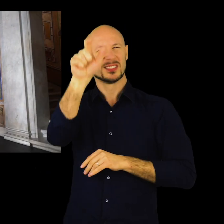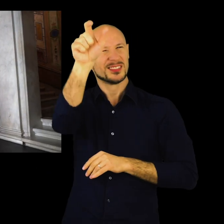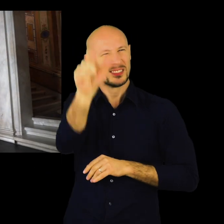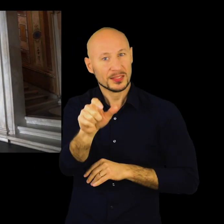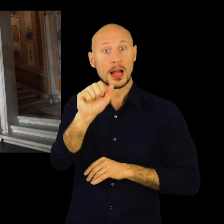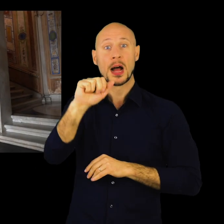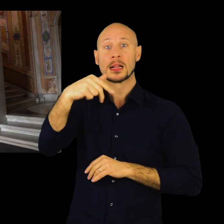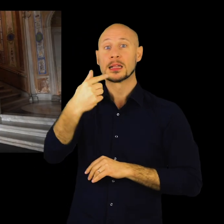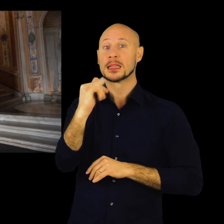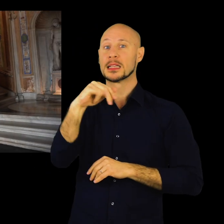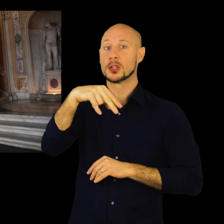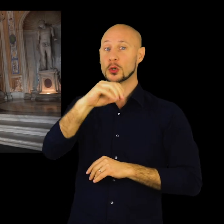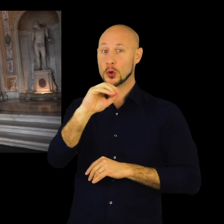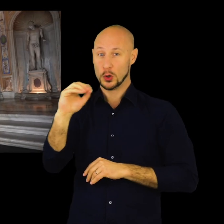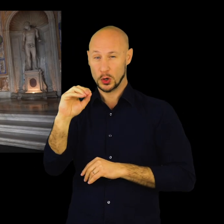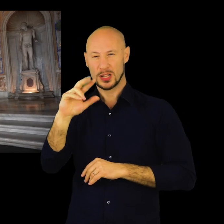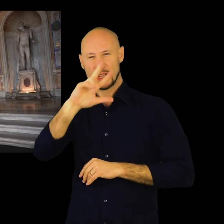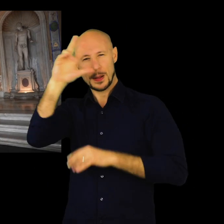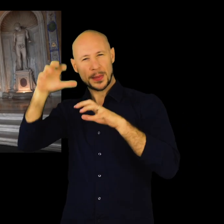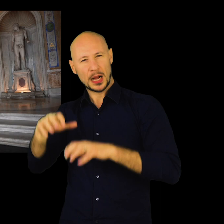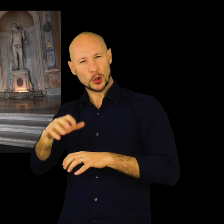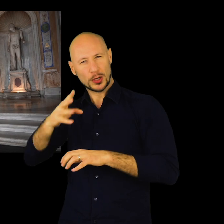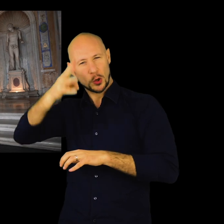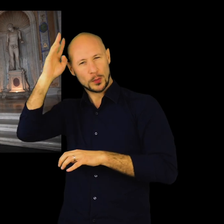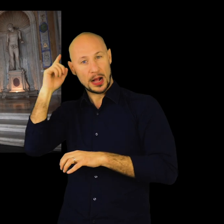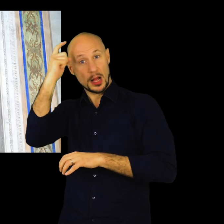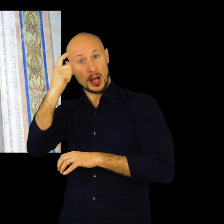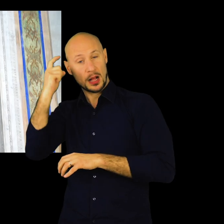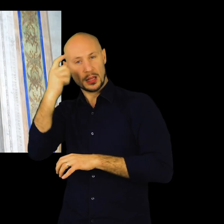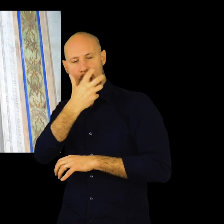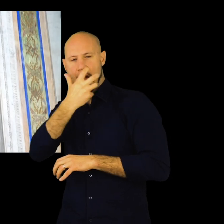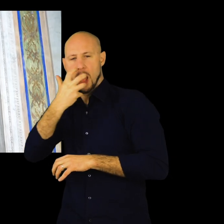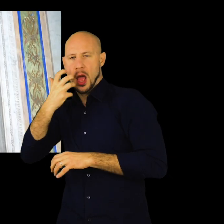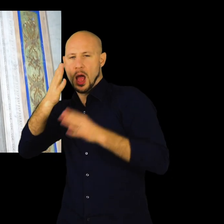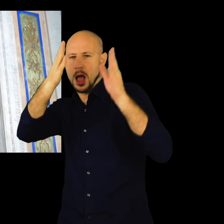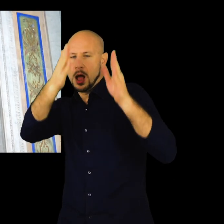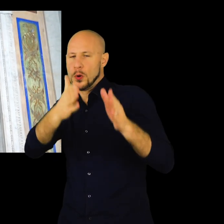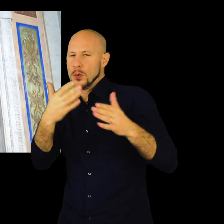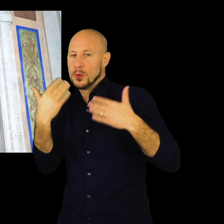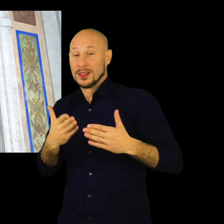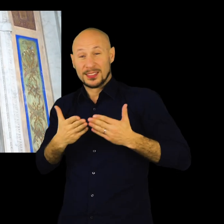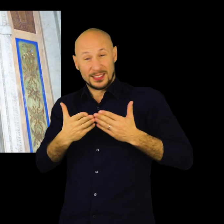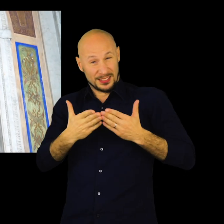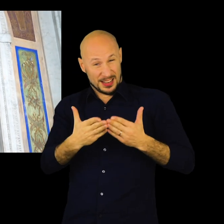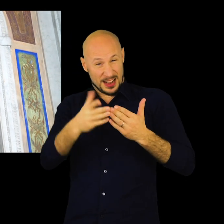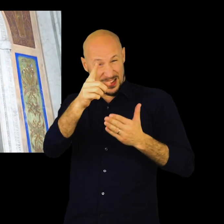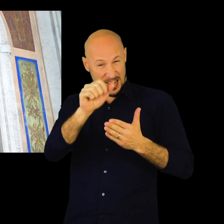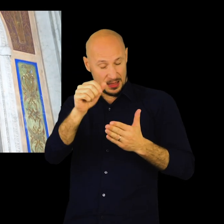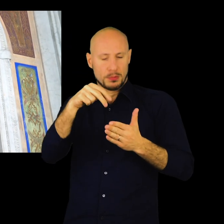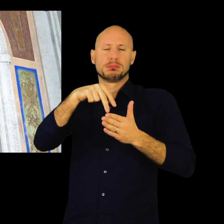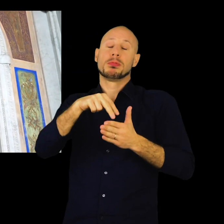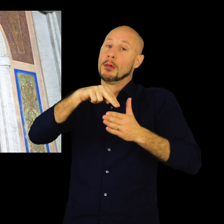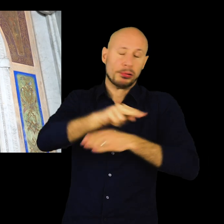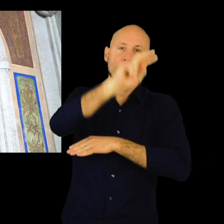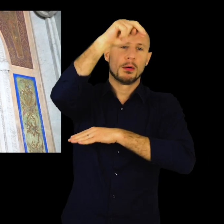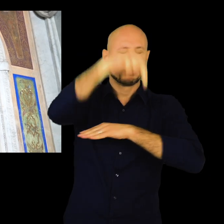in forma molto classica, Antino, che era il favorito dell'imperatore Adriano, che purtroppo fece una fine molto infelice,